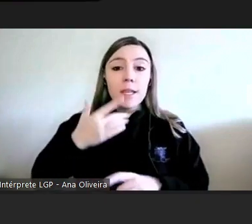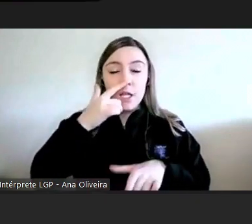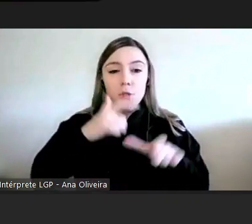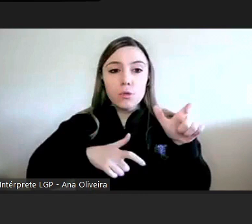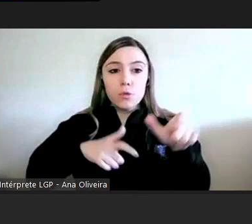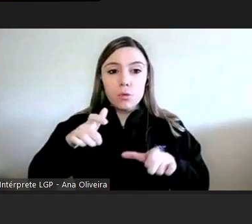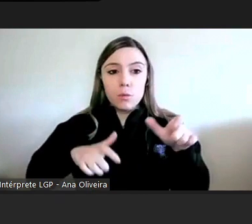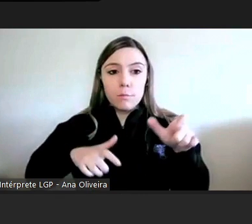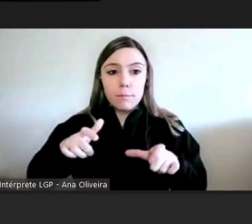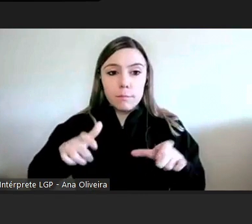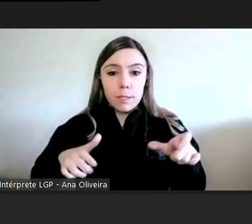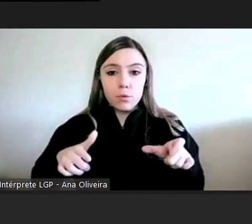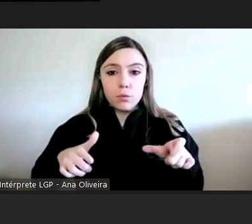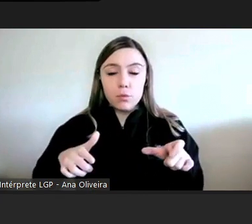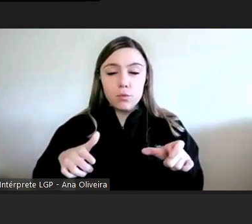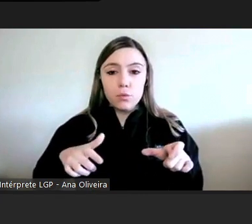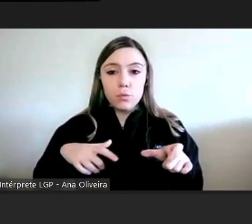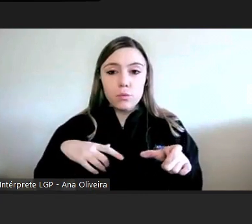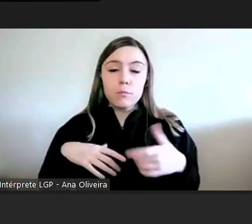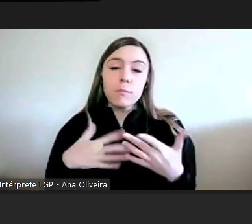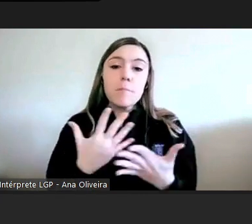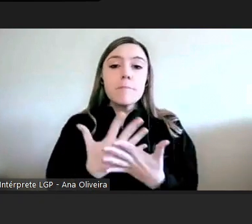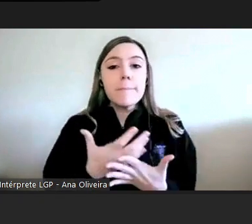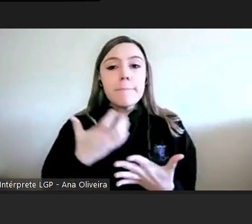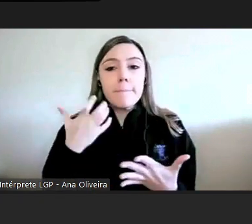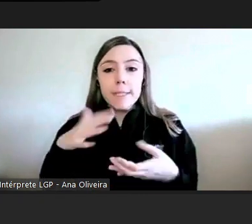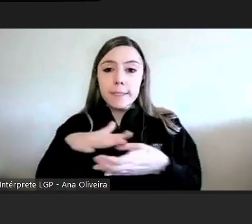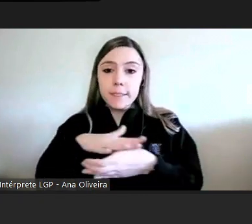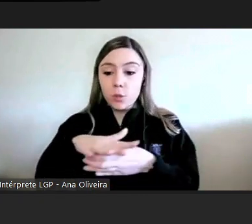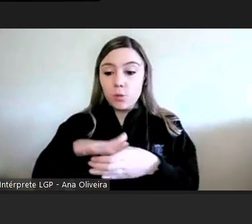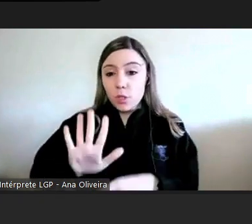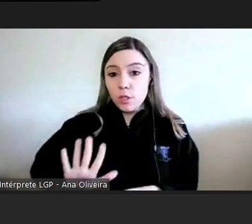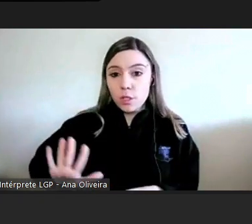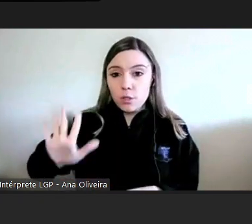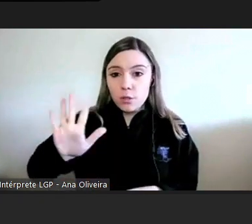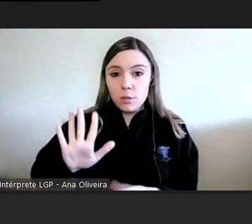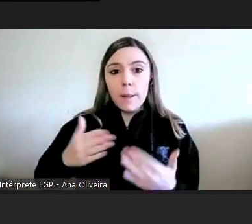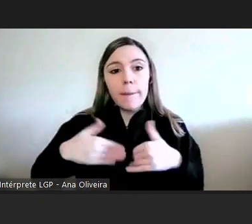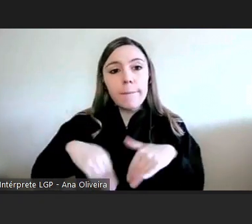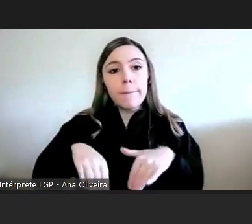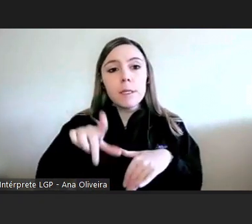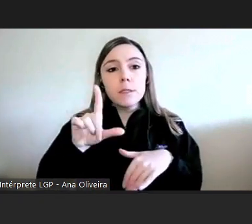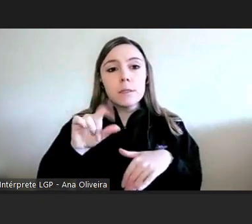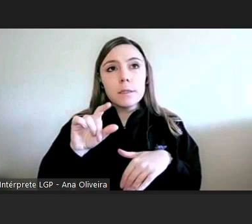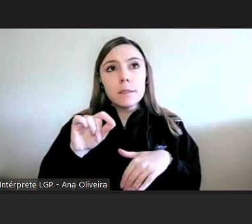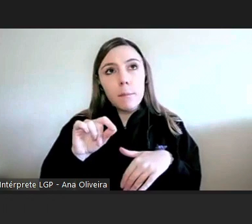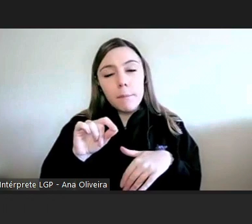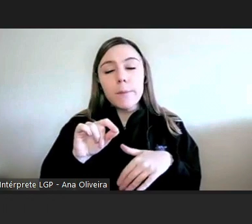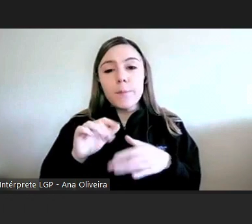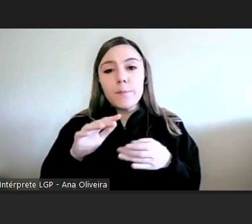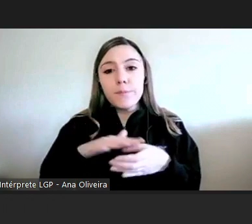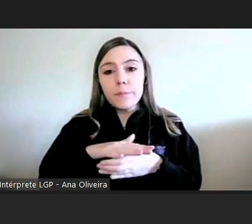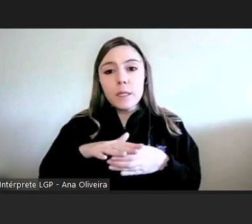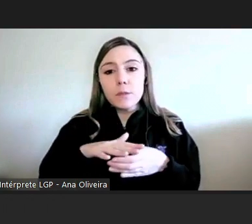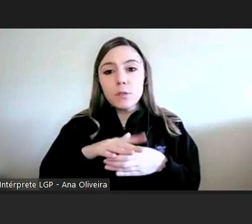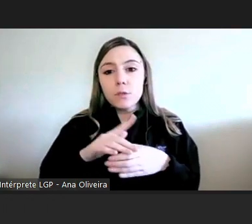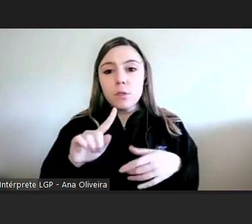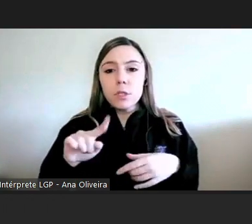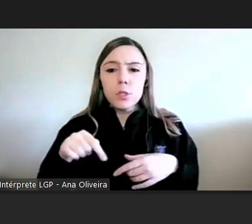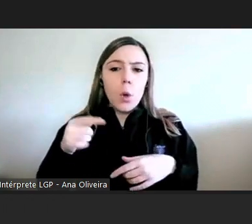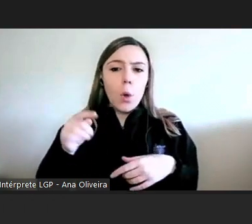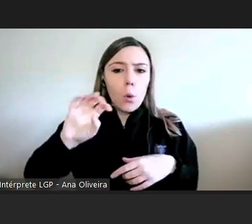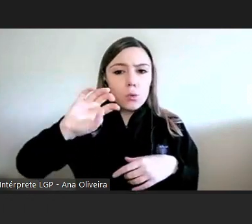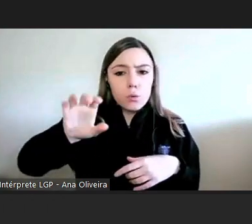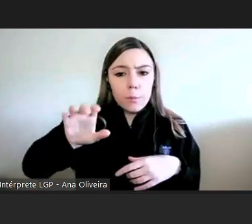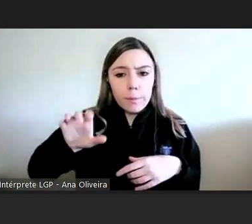em questões nacionais claro mas também em questões de outros países em